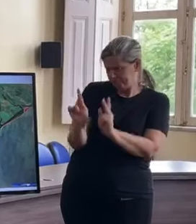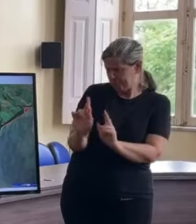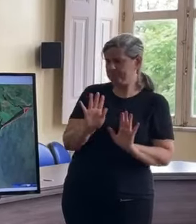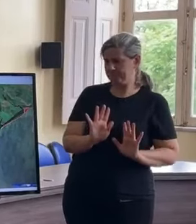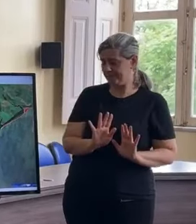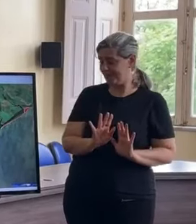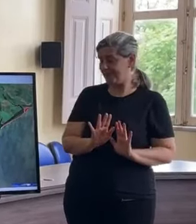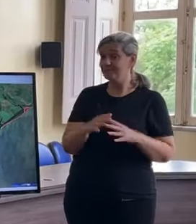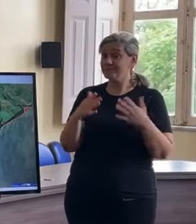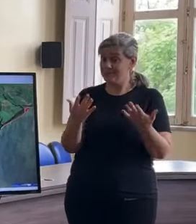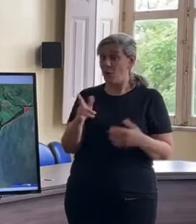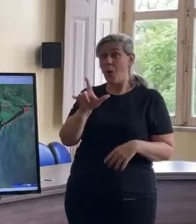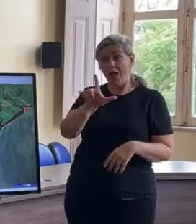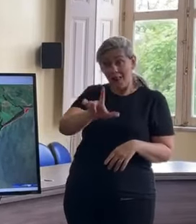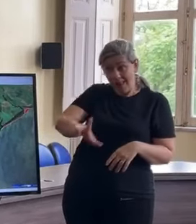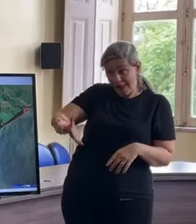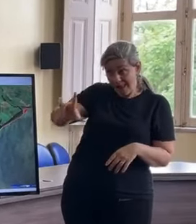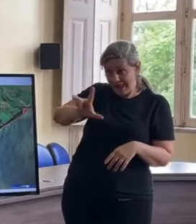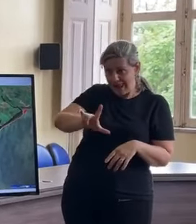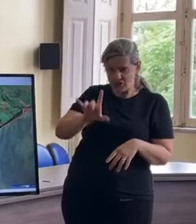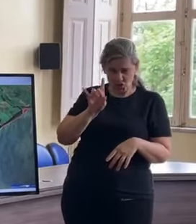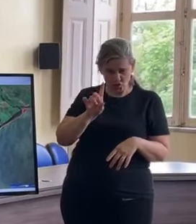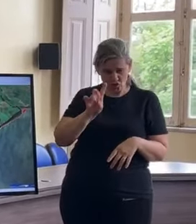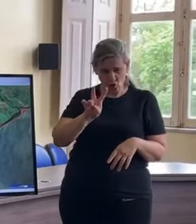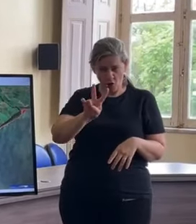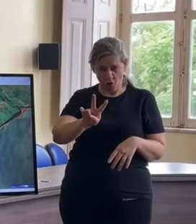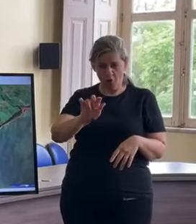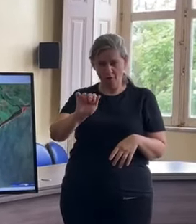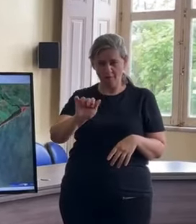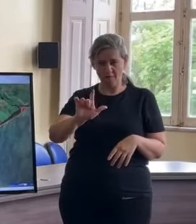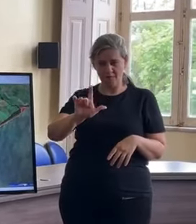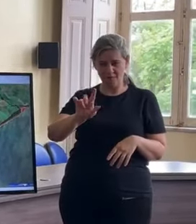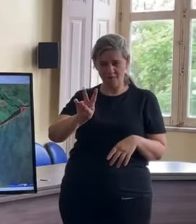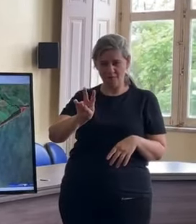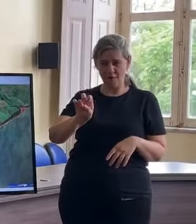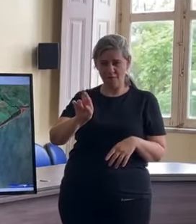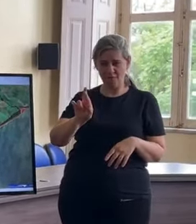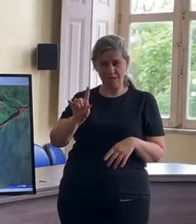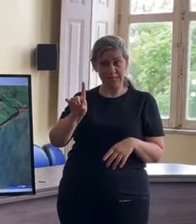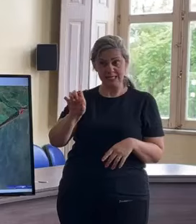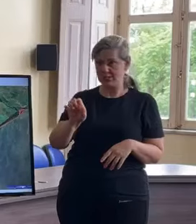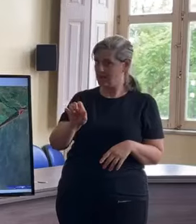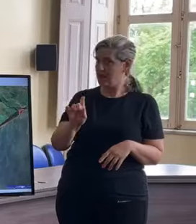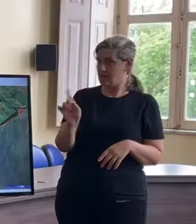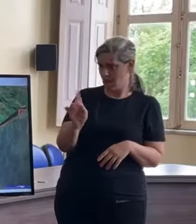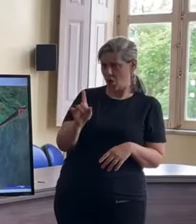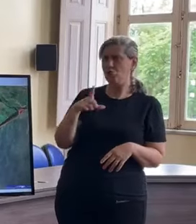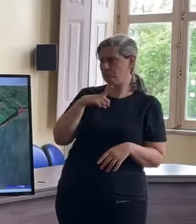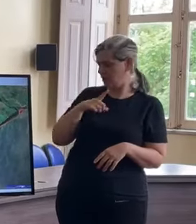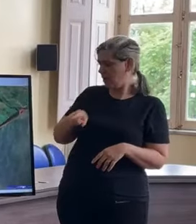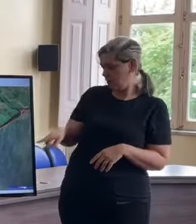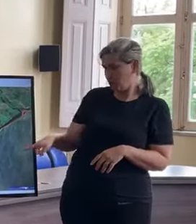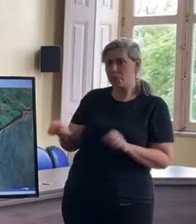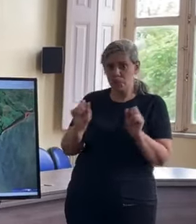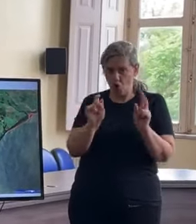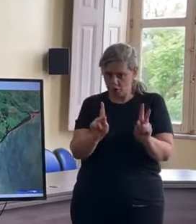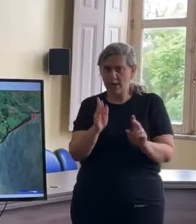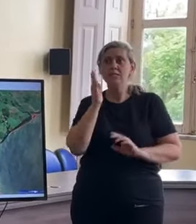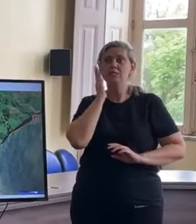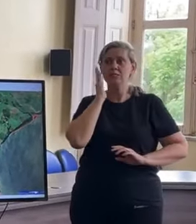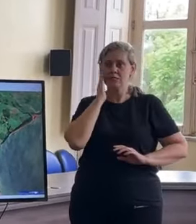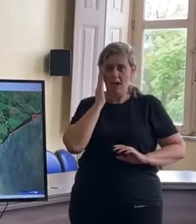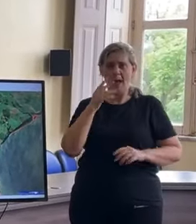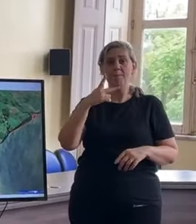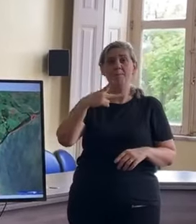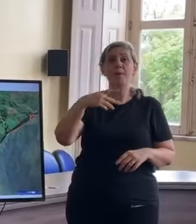O Laranjal, não apenas no Valverde, que é o nosso ponto mais crítico, obviamente que o Pontal da Barra já está lá colocado, a gente já